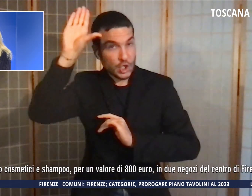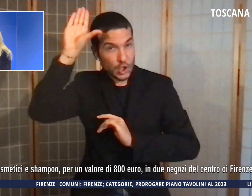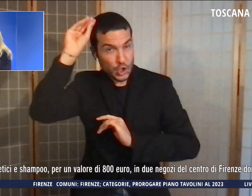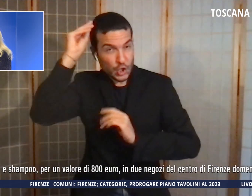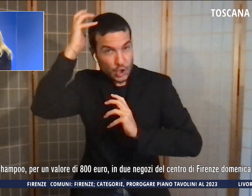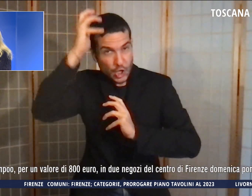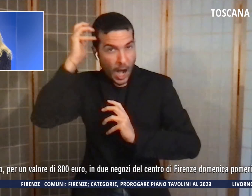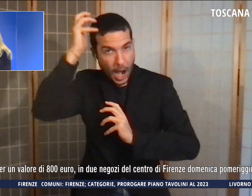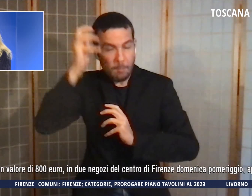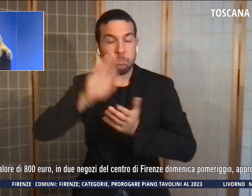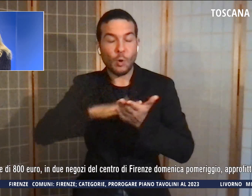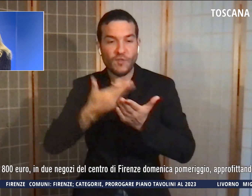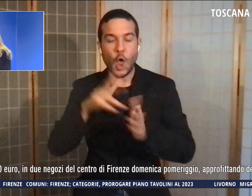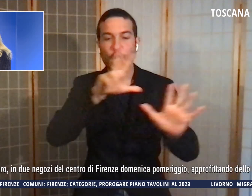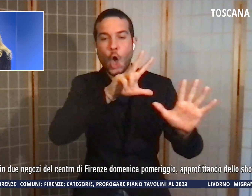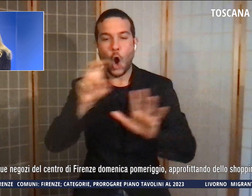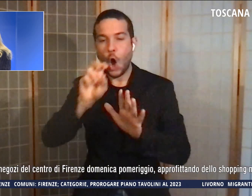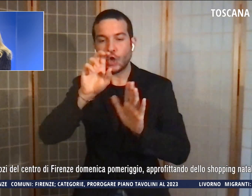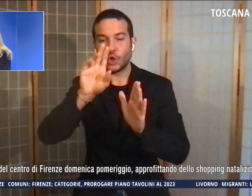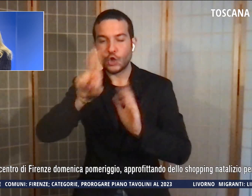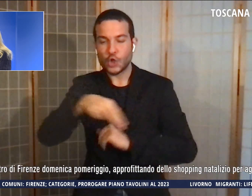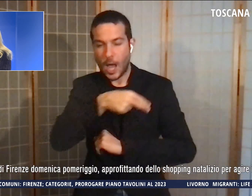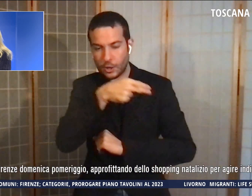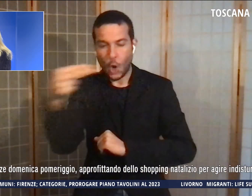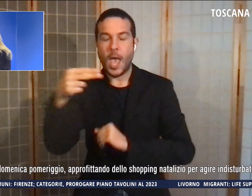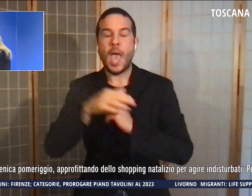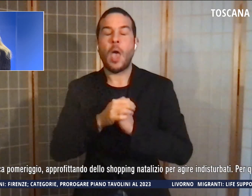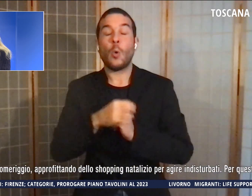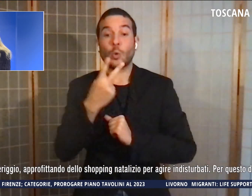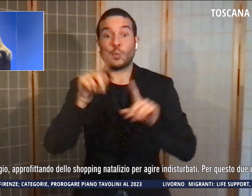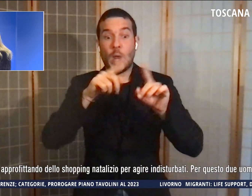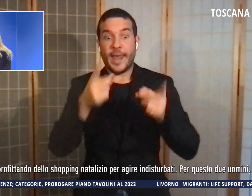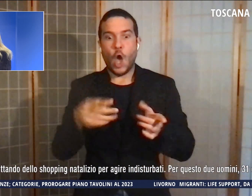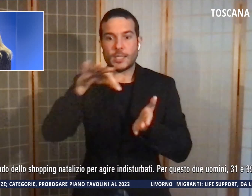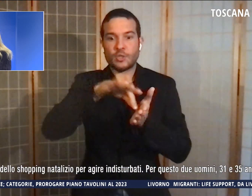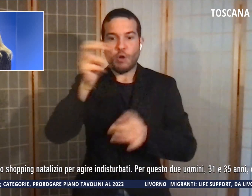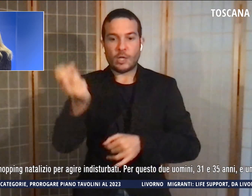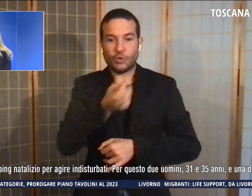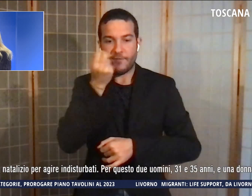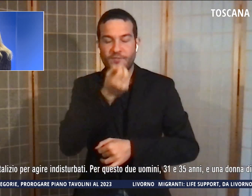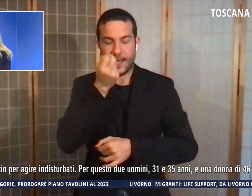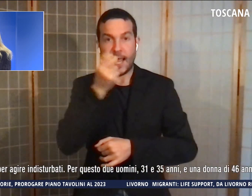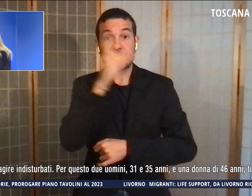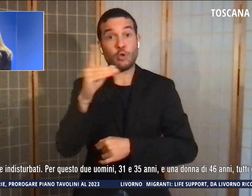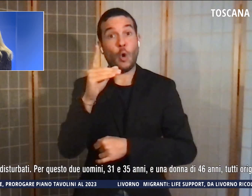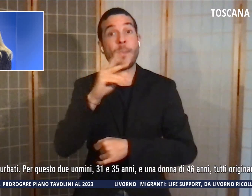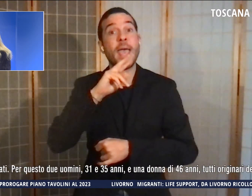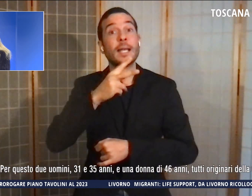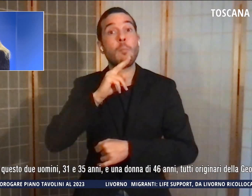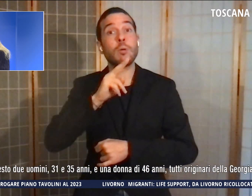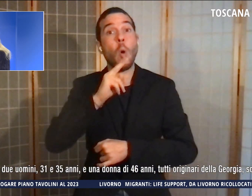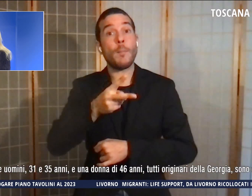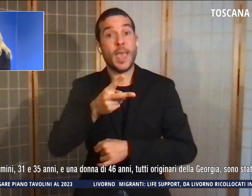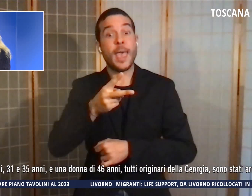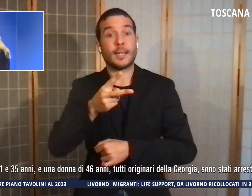in due negozi del centro di Firenze domenica pomeriggio, approfittando dello shopping